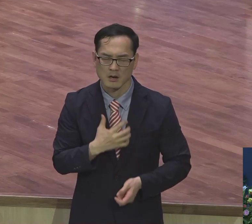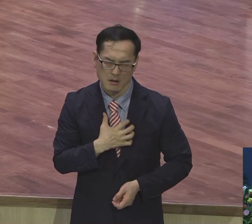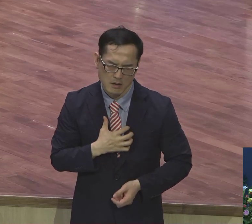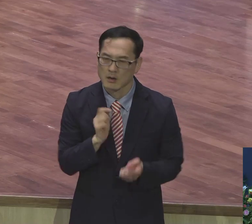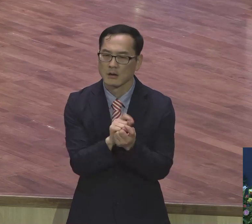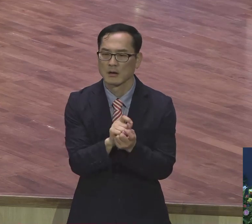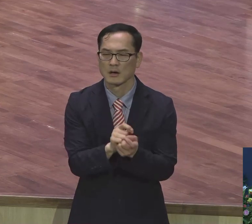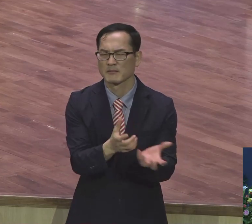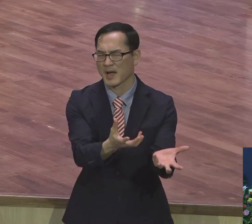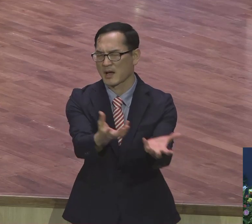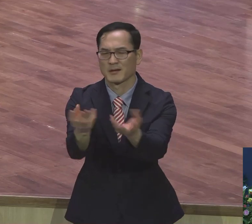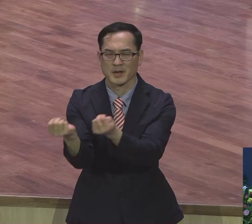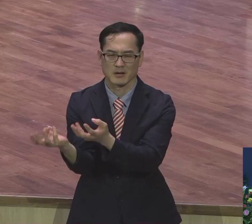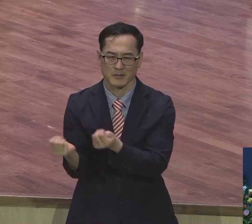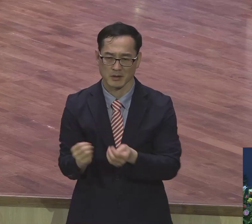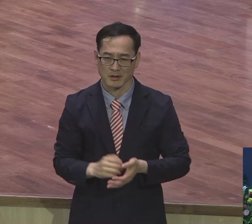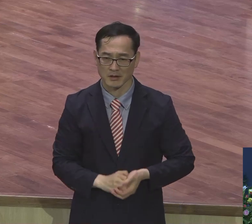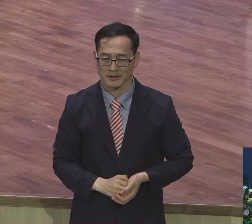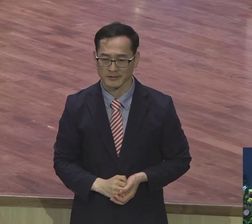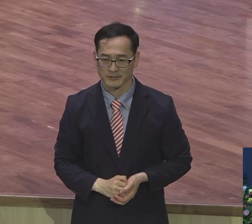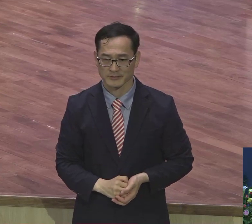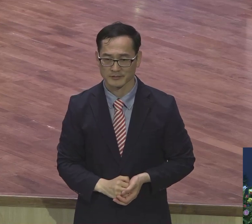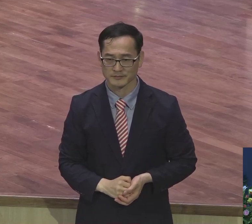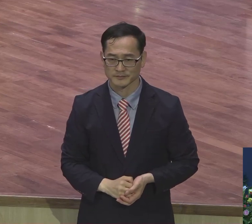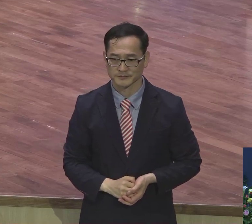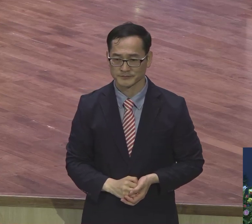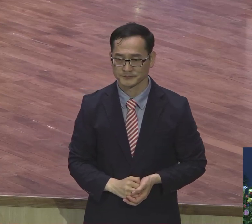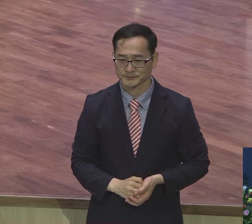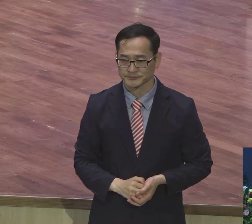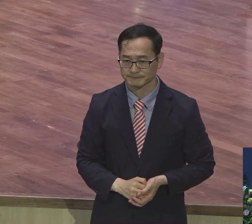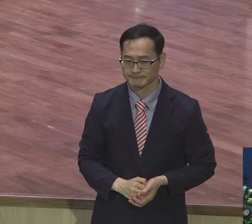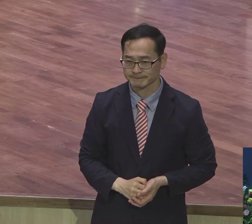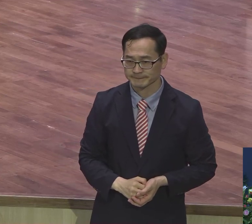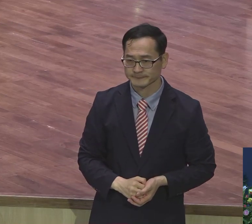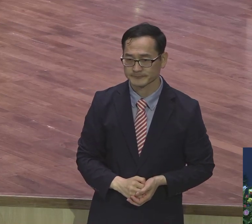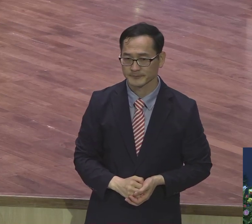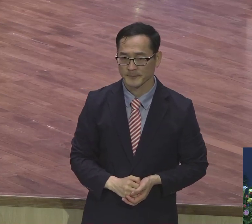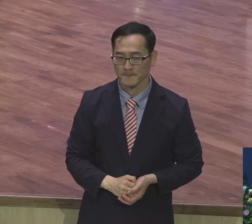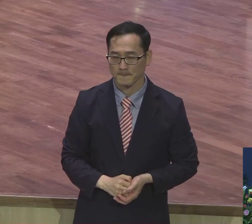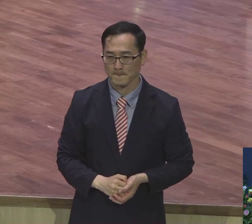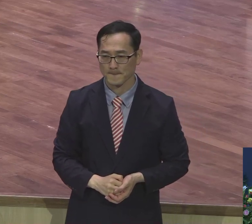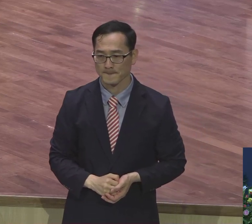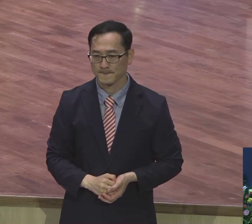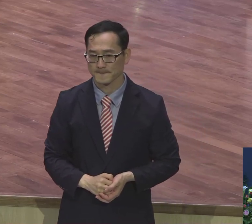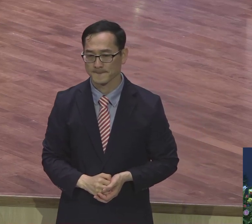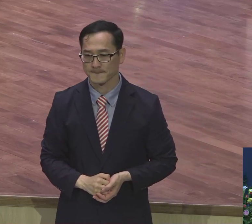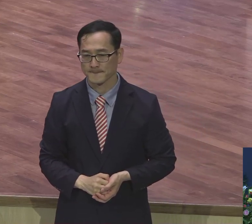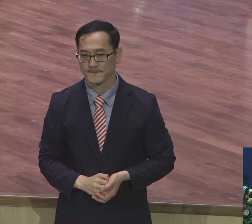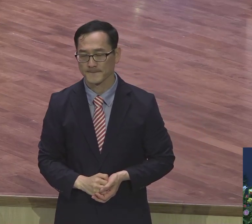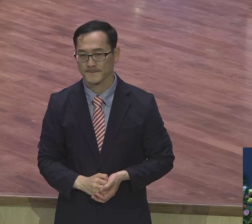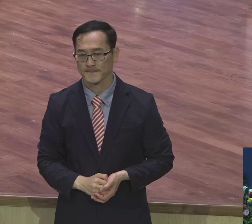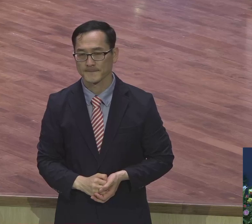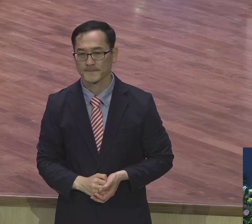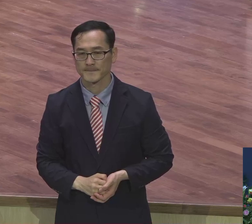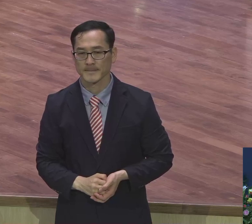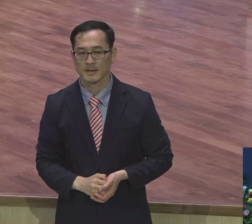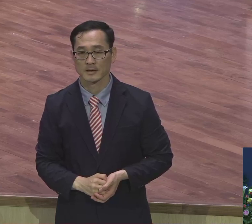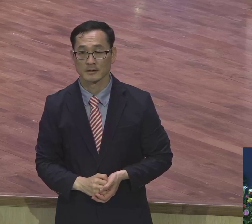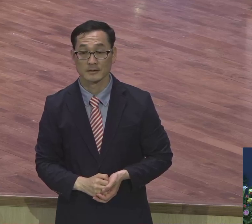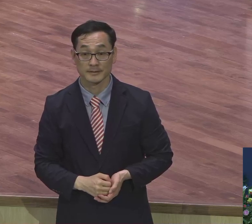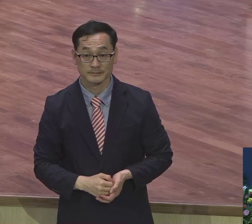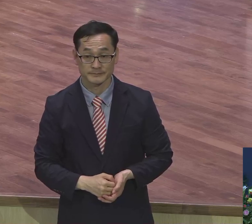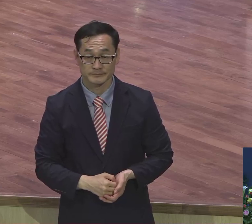그랬던 사람들이에요. 다 일곱명 다 하나같이 여러분들보다